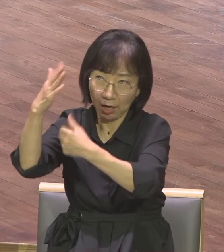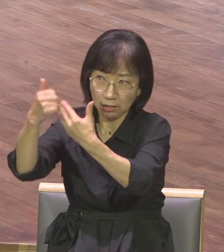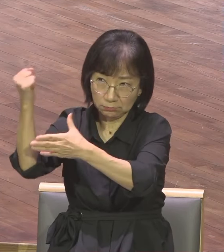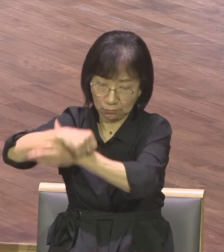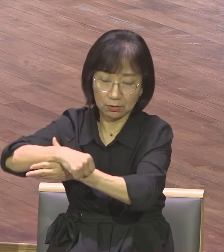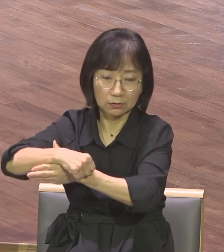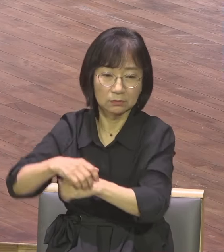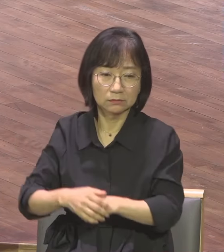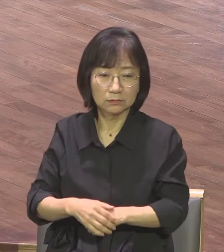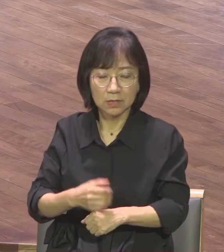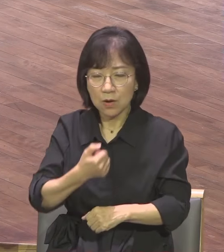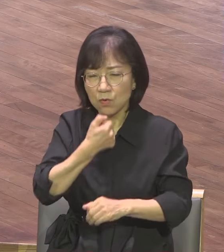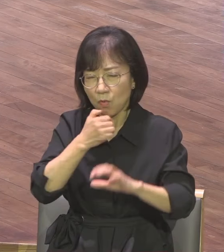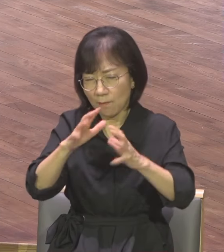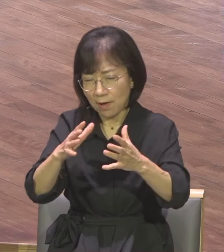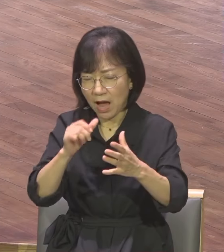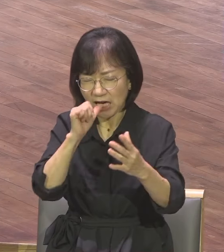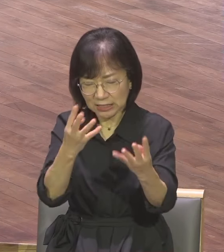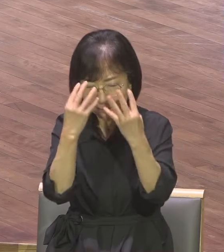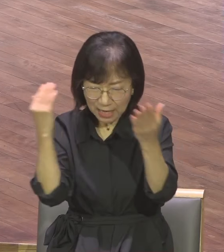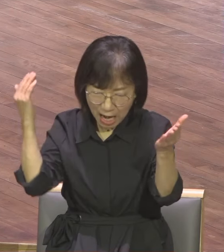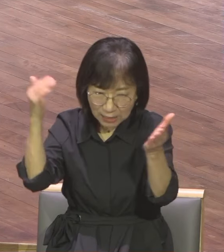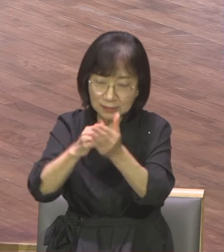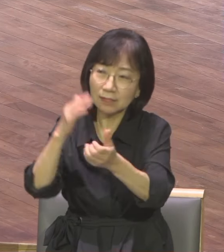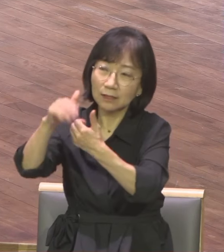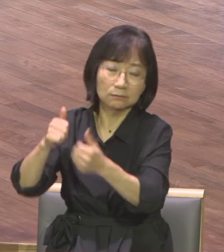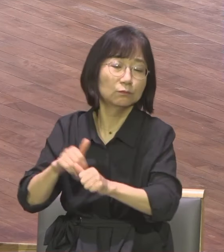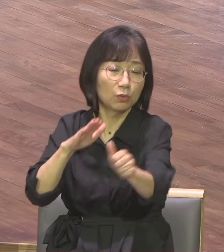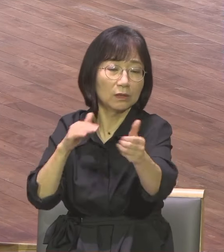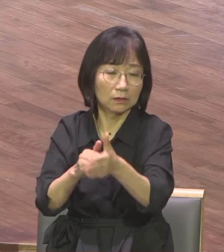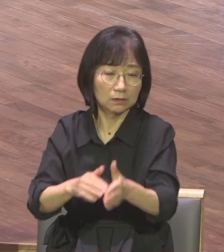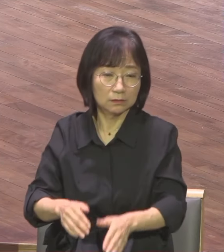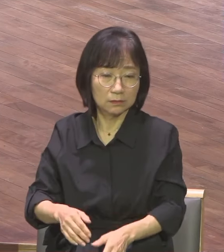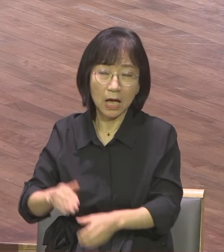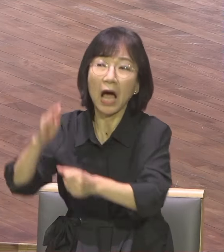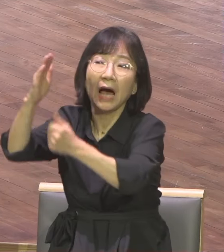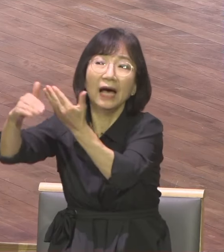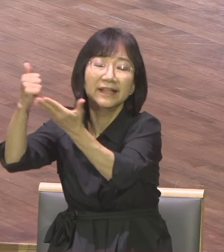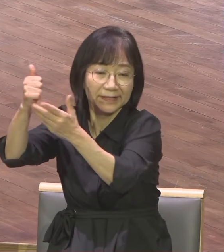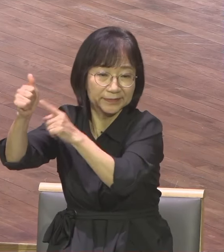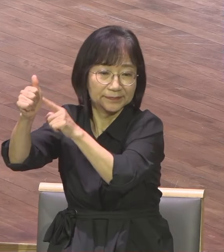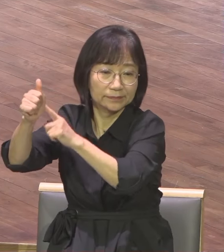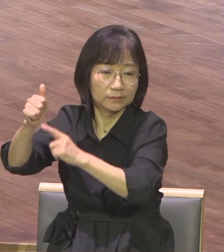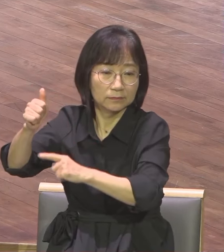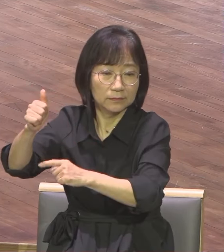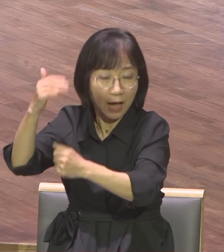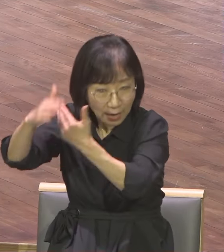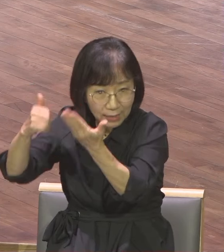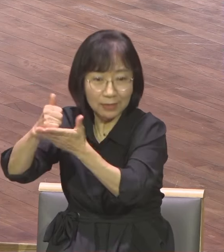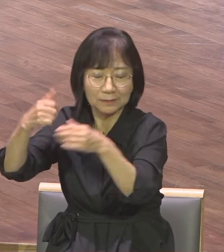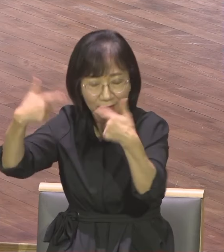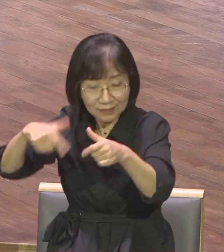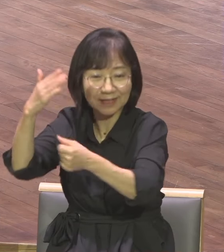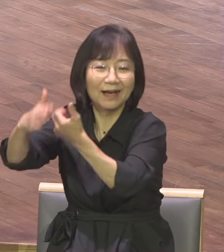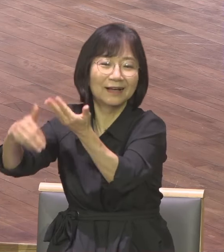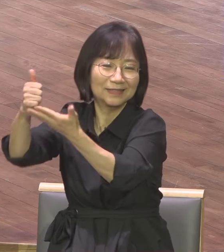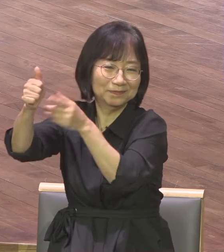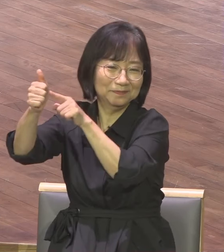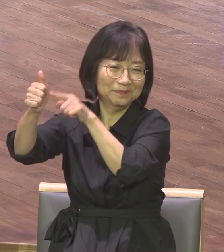하나님이 일방적으로 나를 보낸 것이다 바울은 이렇게 고백해요 바울과 하나님의